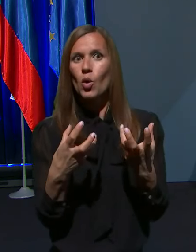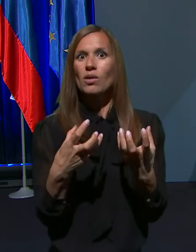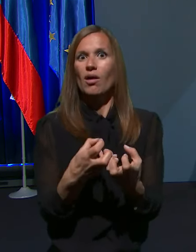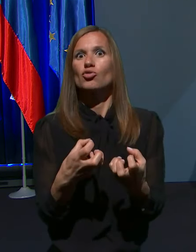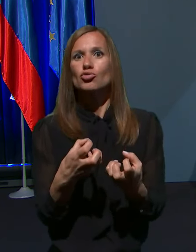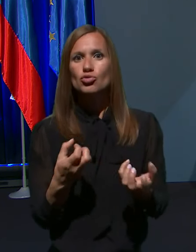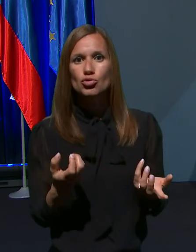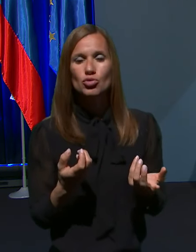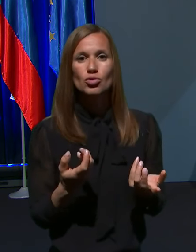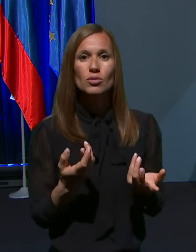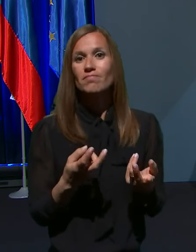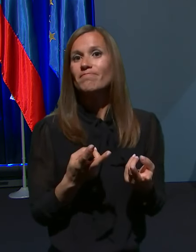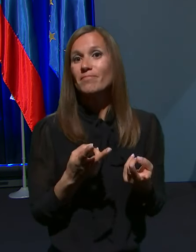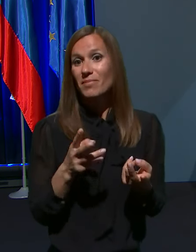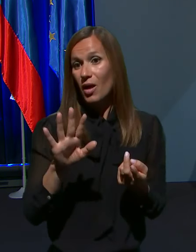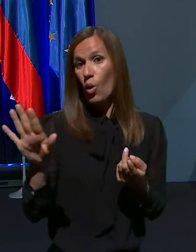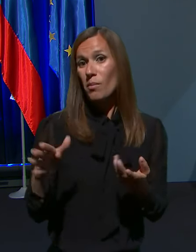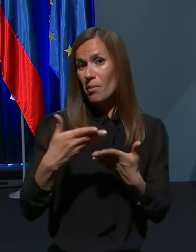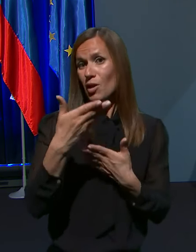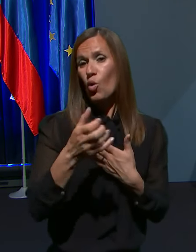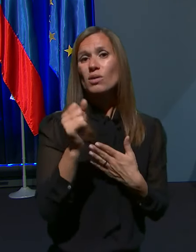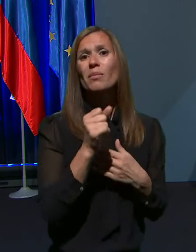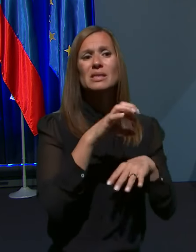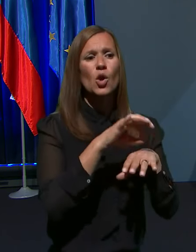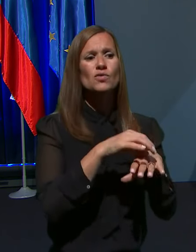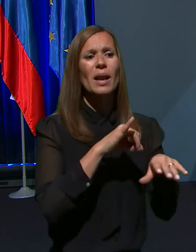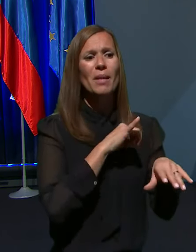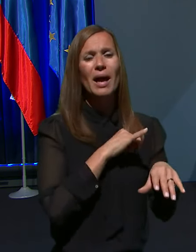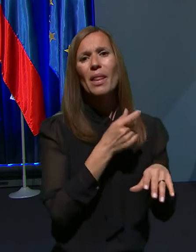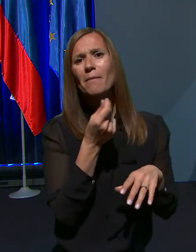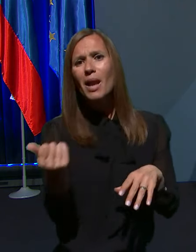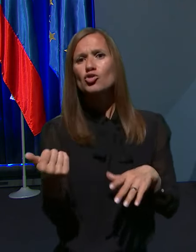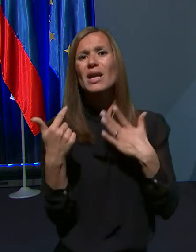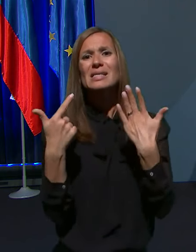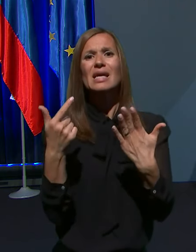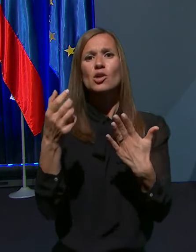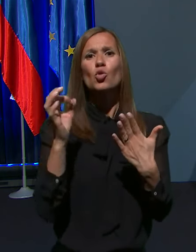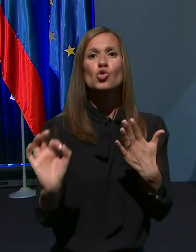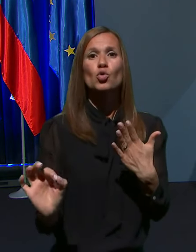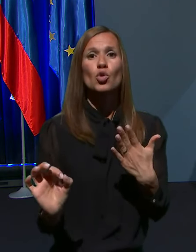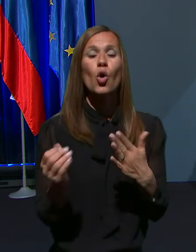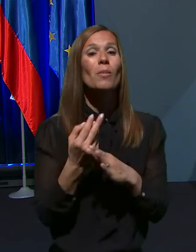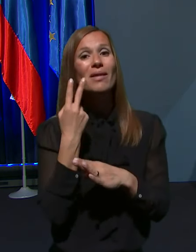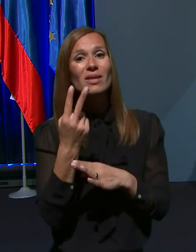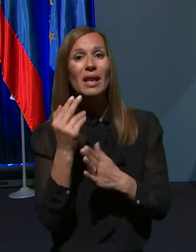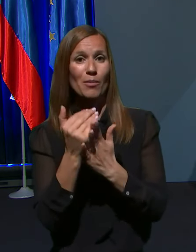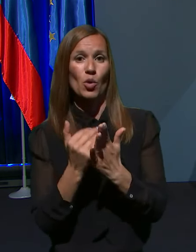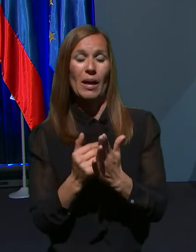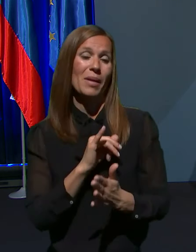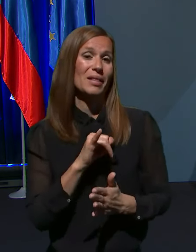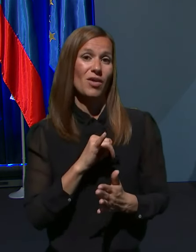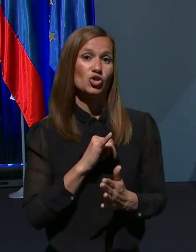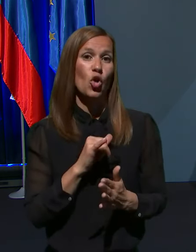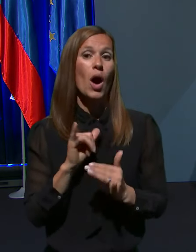bi jim zdravstvene blagajne plačala 70 odstotkov predvidenega programa, ne glede na to, ali ga bodo pravili.